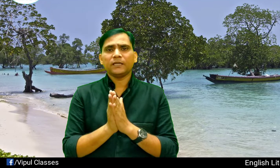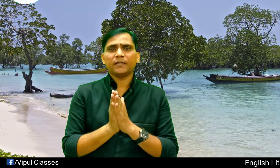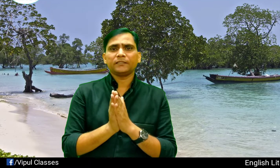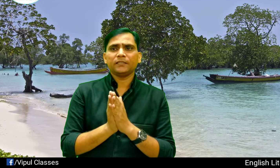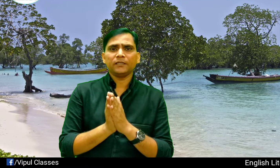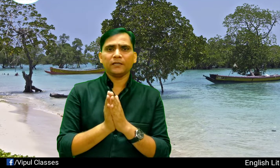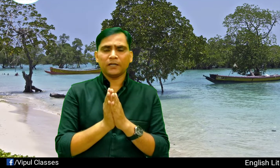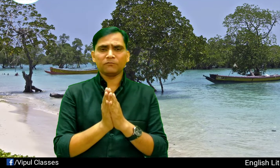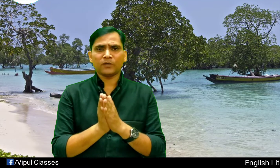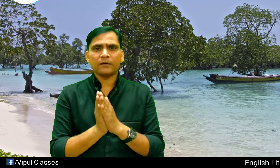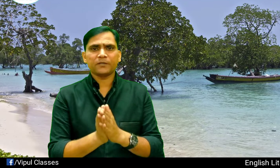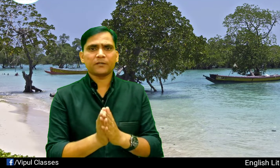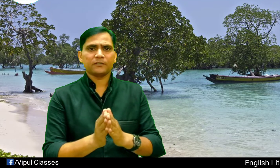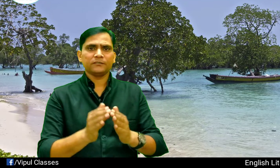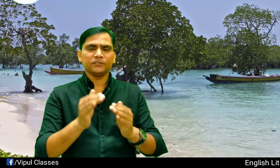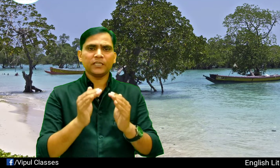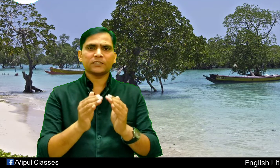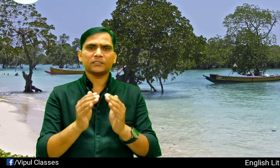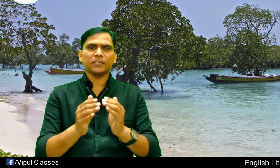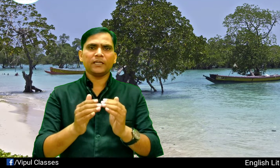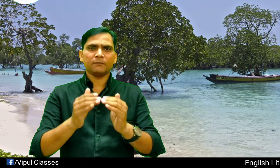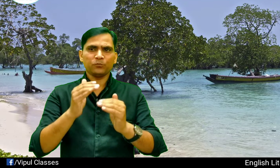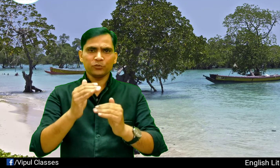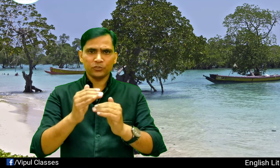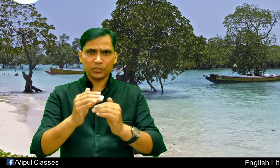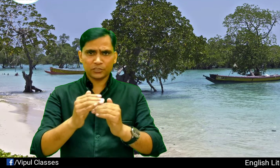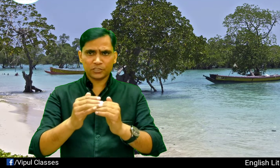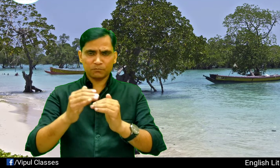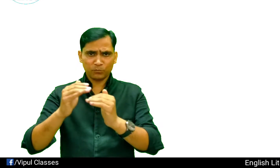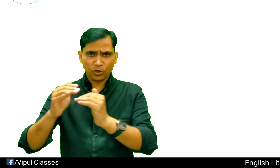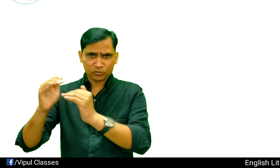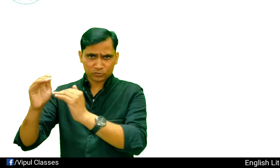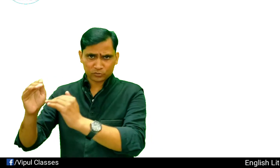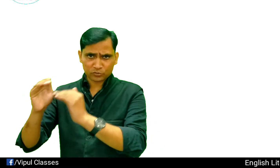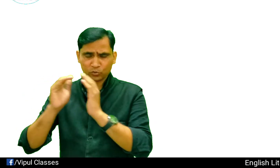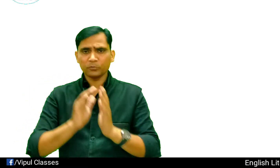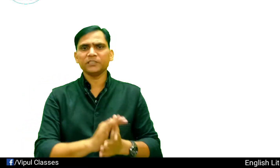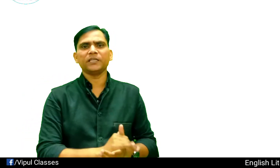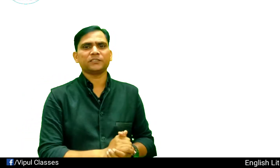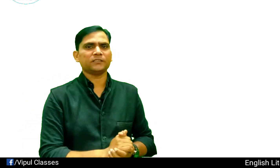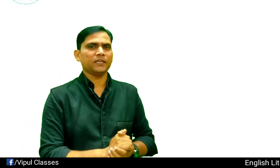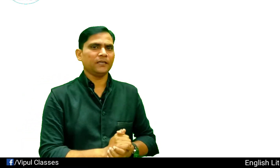यह है कि हम वहां पर देख सकते हैं बुद्धिस्ट मौक को भी देख सकते